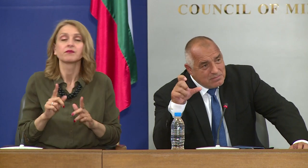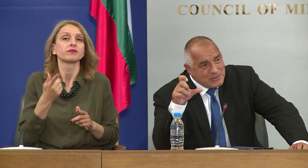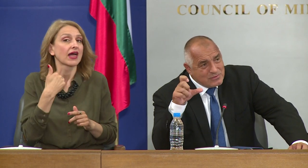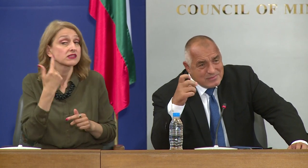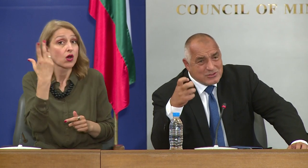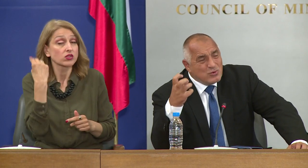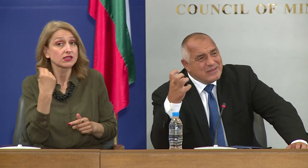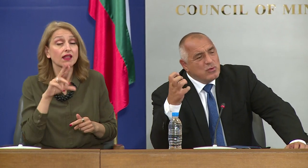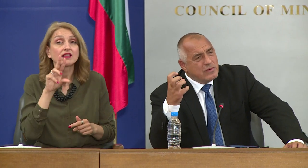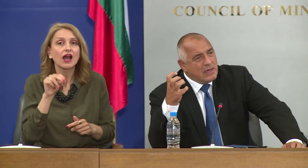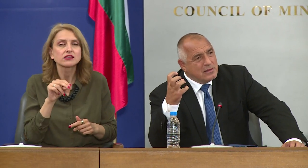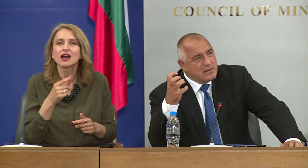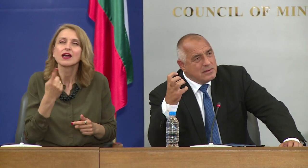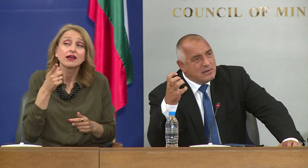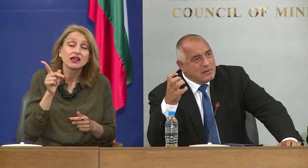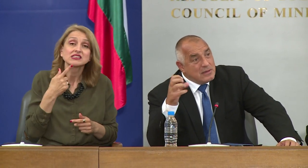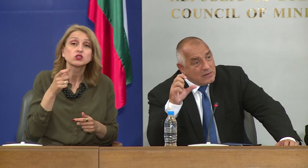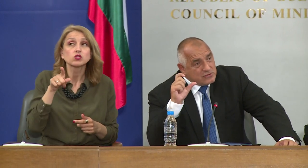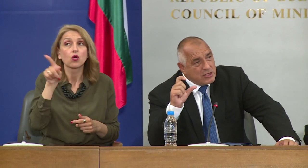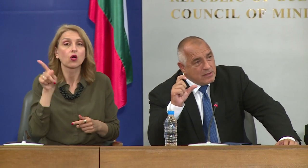понеже ми, защо ги е толкова яд?